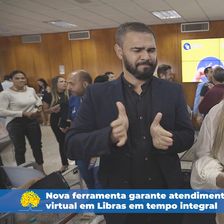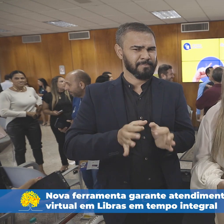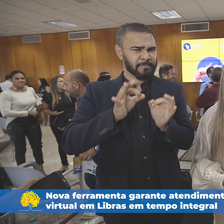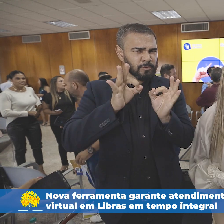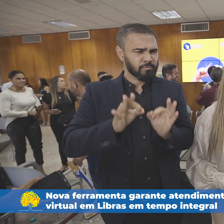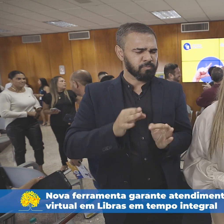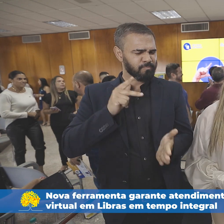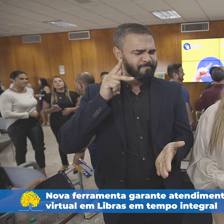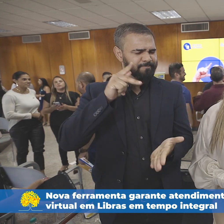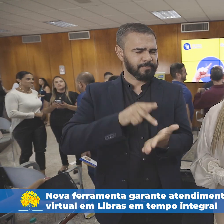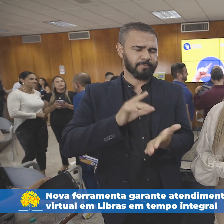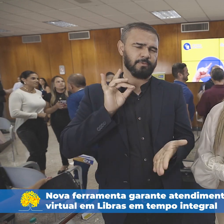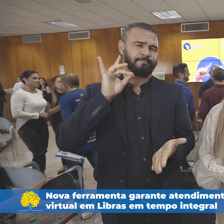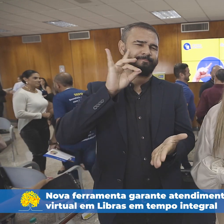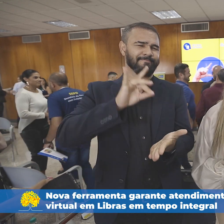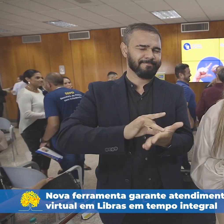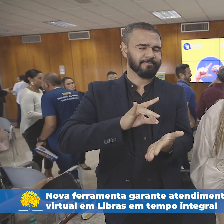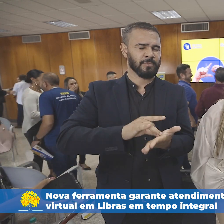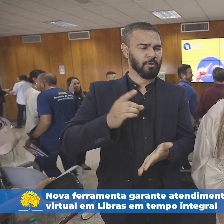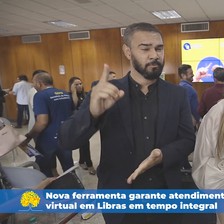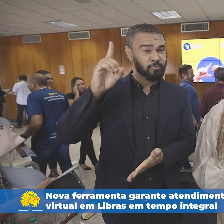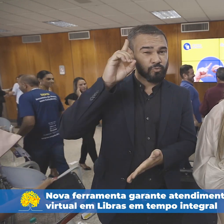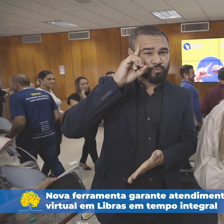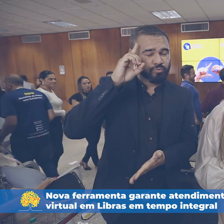verdade em um dia a dia da pessoa com deficiência.